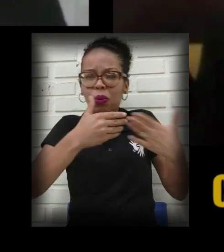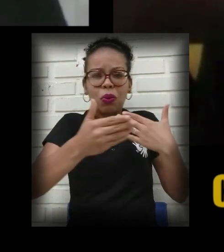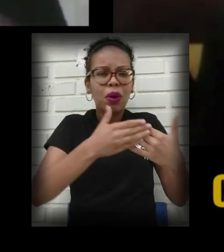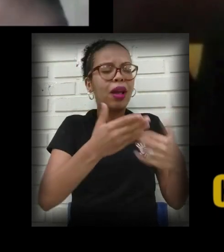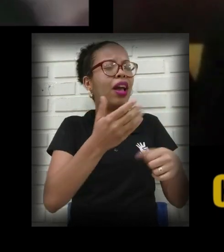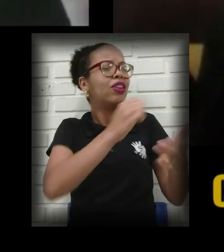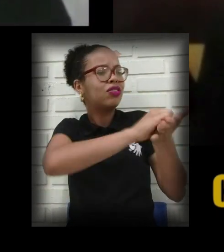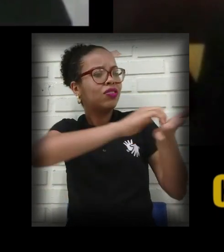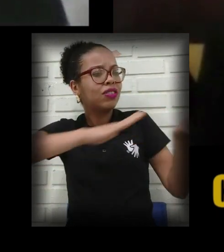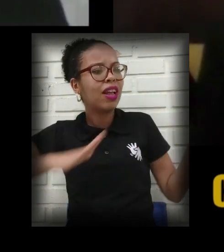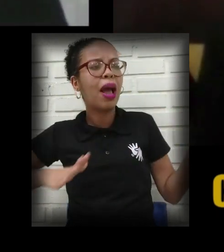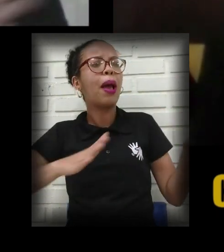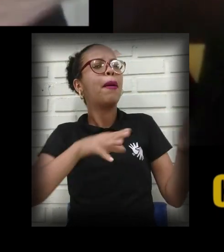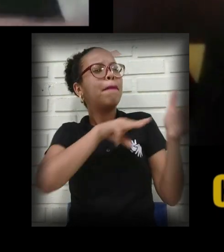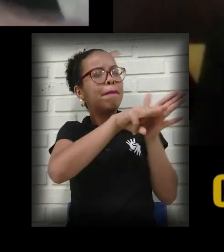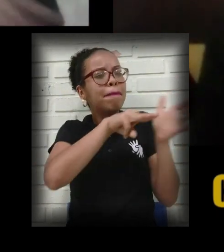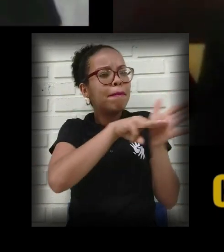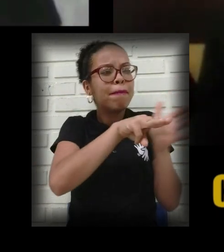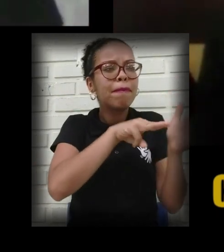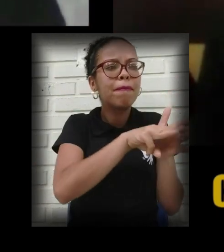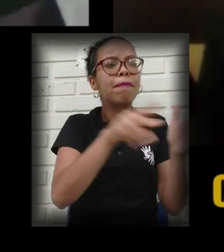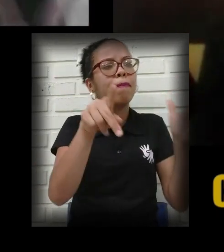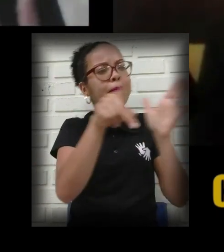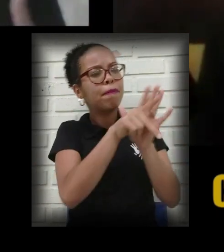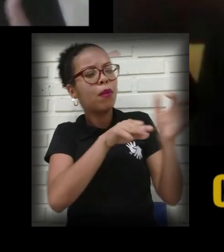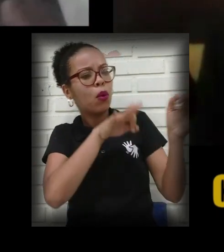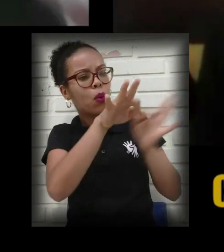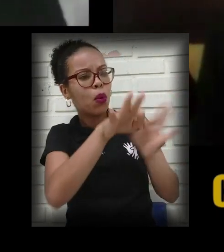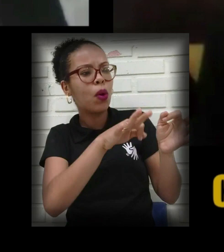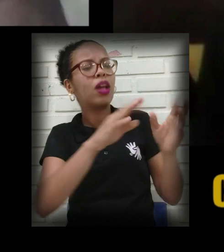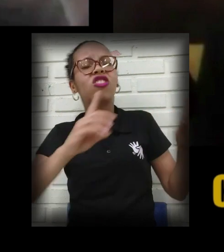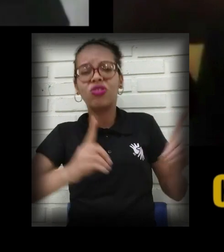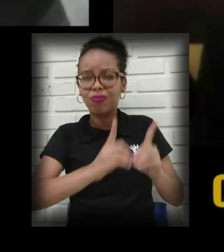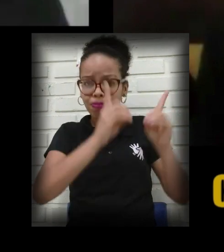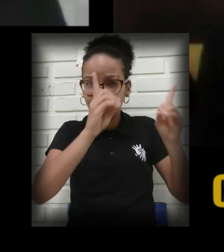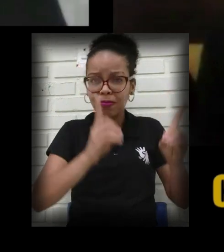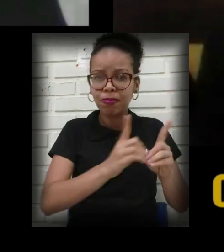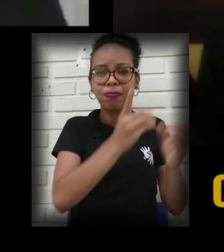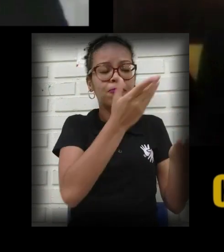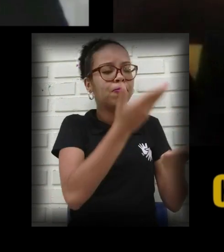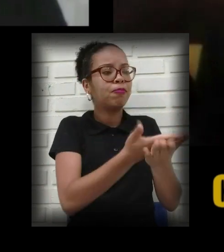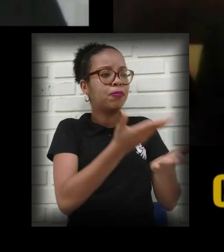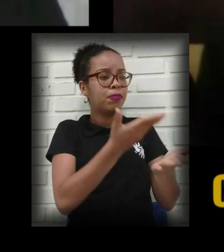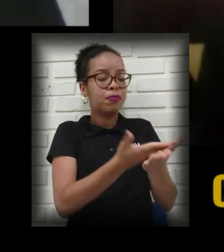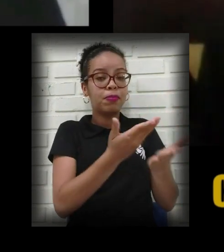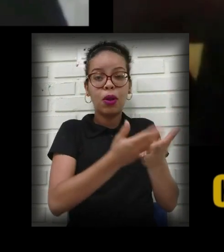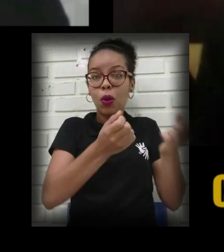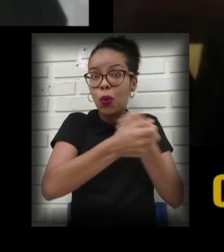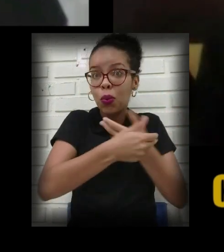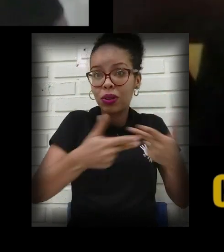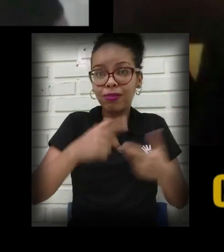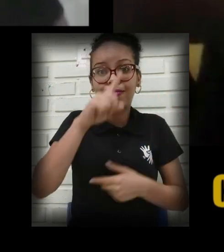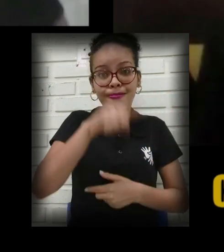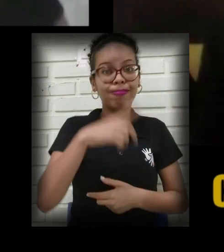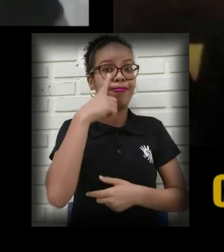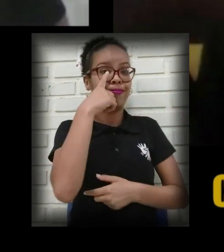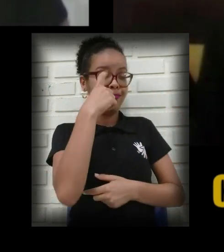atividades, metodologias ativas de didática de aula. Essas coisas, assim, é interessante, sabe? Mas, assim,